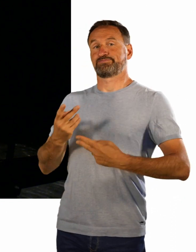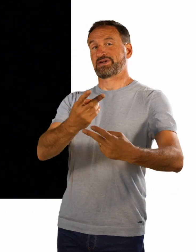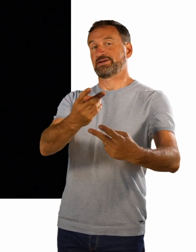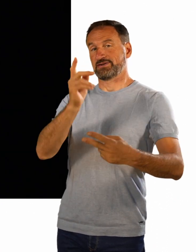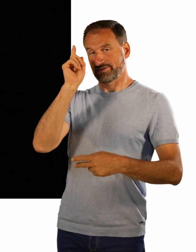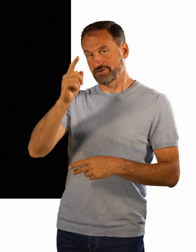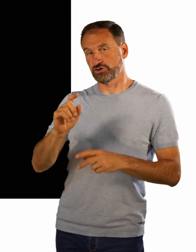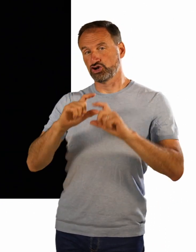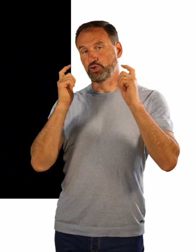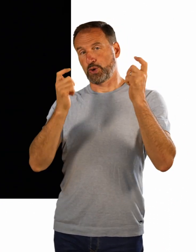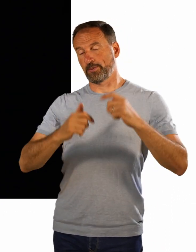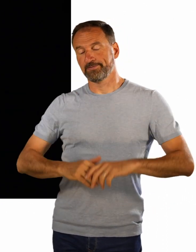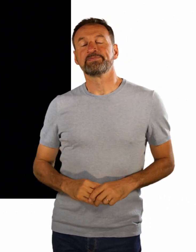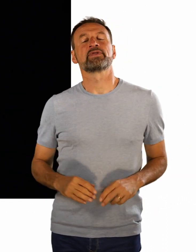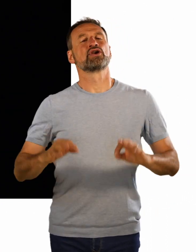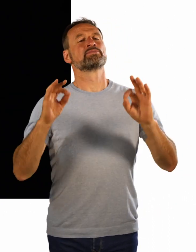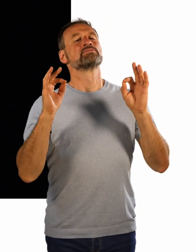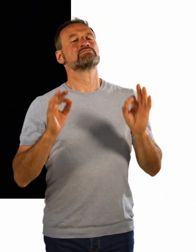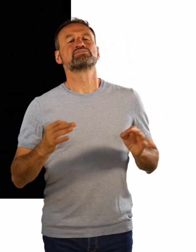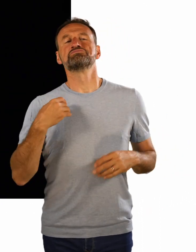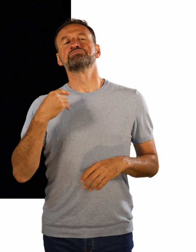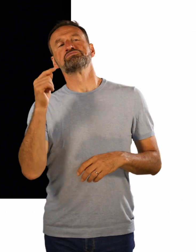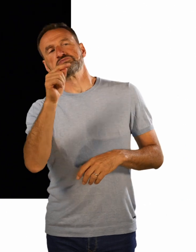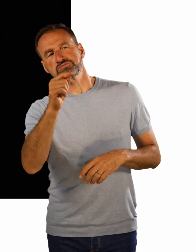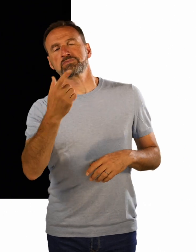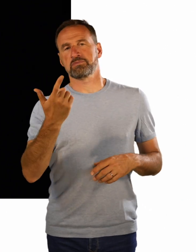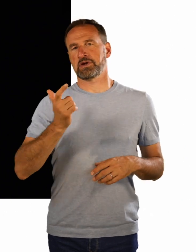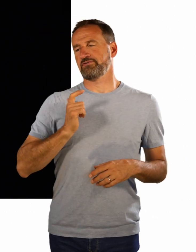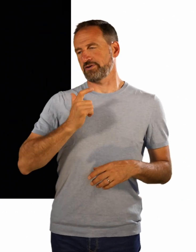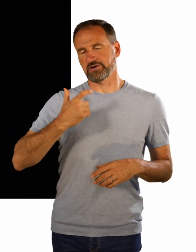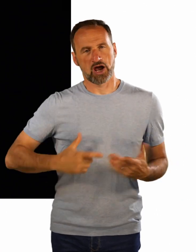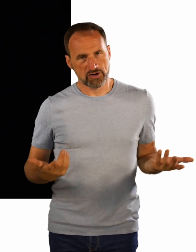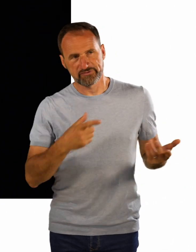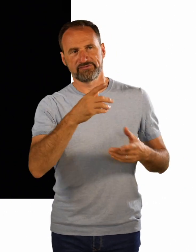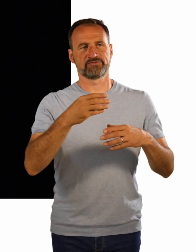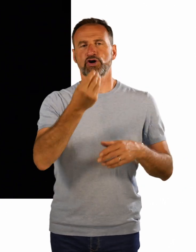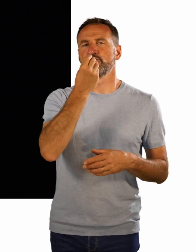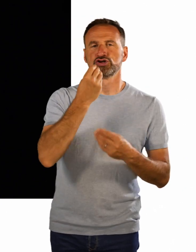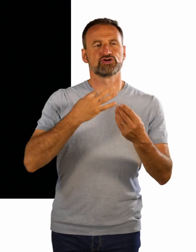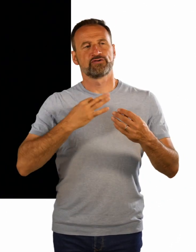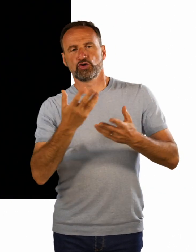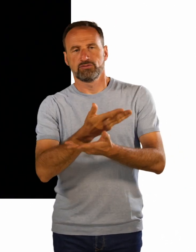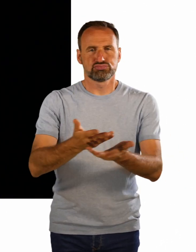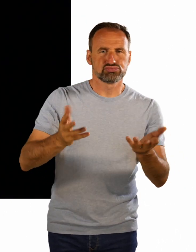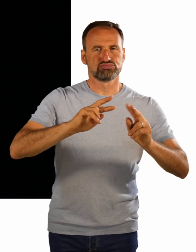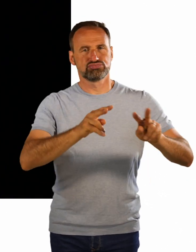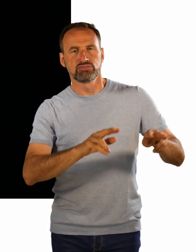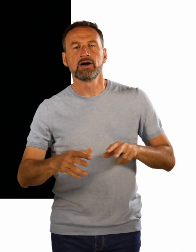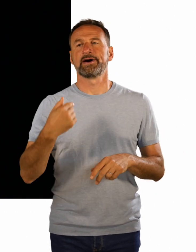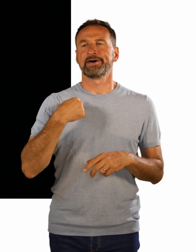Und dann habe ich da jemanden, der auf mich wartet und mir mein Frühstück macht und sie fangen mit den Haaren an und dem Make-up und ich esse, während sie mir die Haare